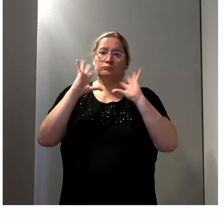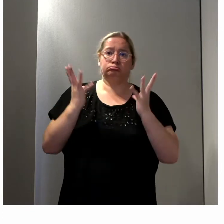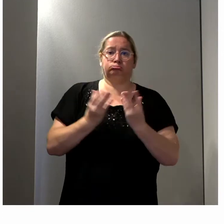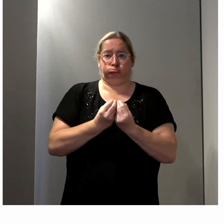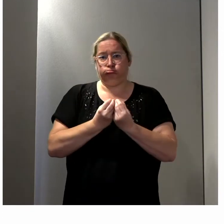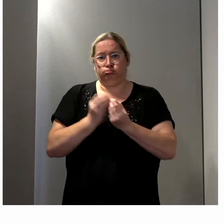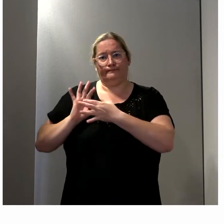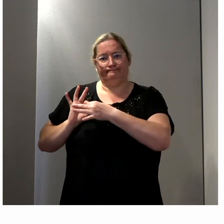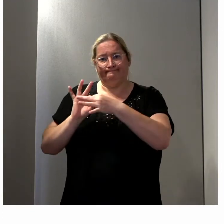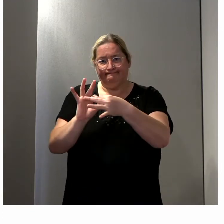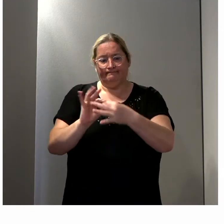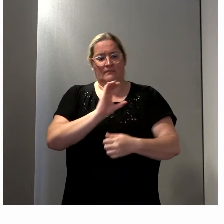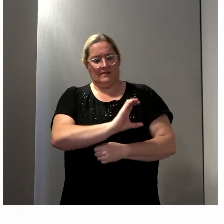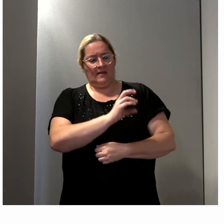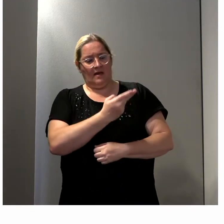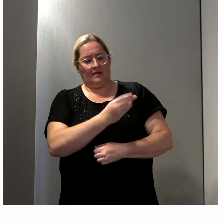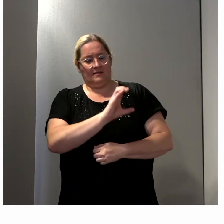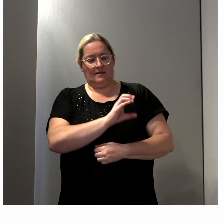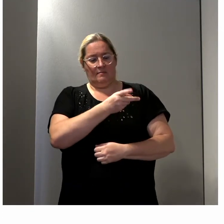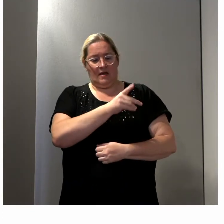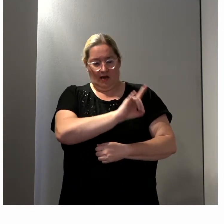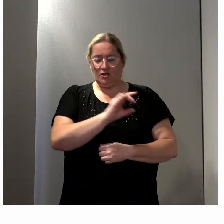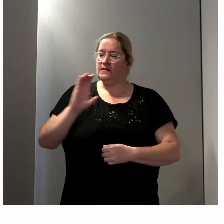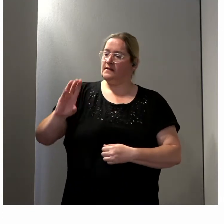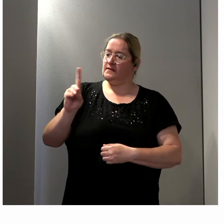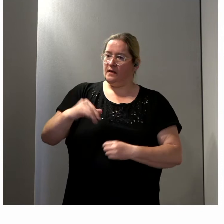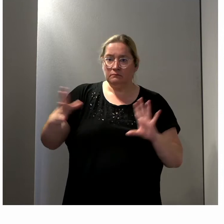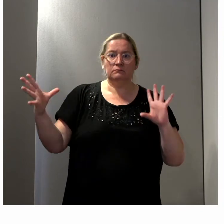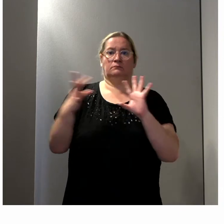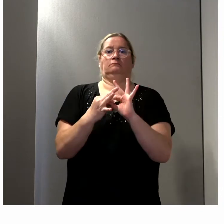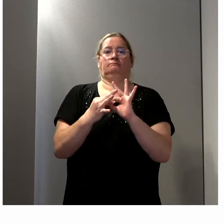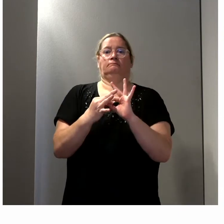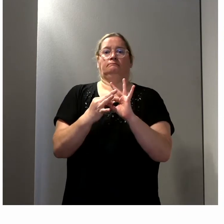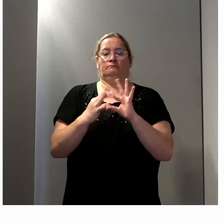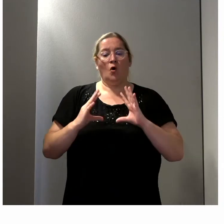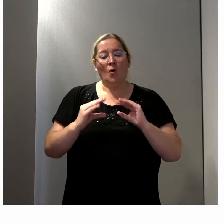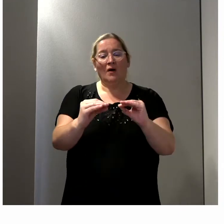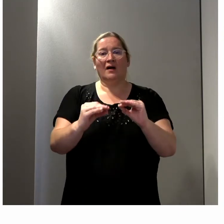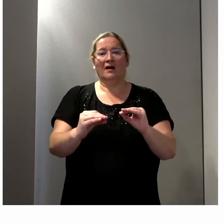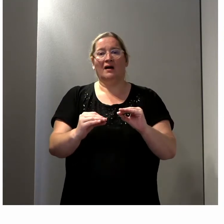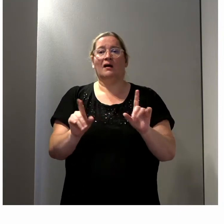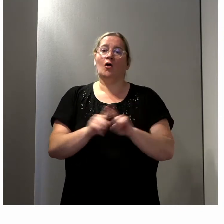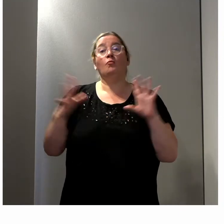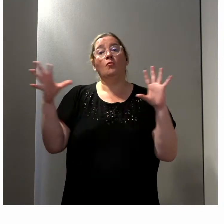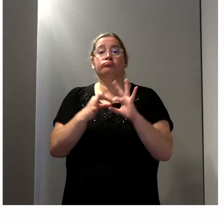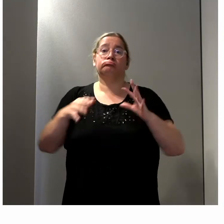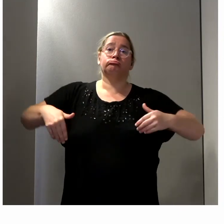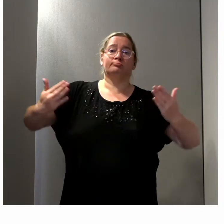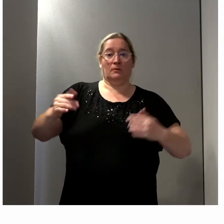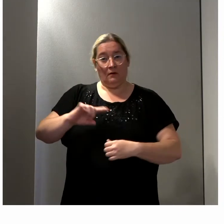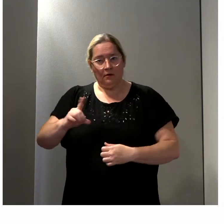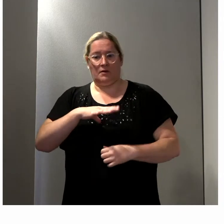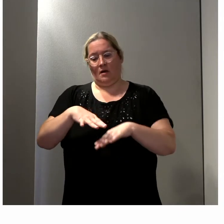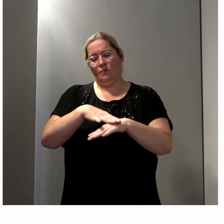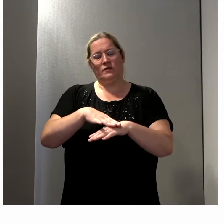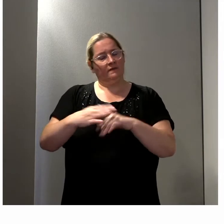CNCPH s'est mis en lien vraiment concret avec les CDCA, et pas pour n'importe quelle raison, pour une raison à